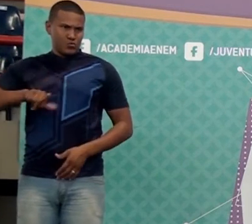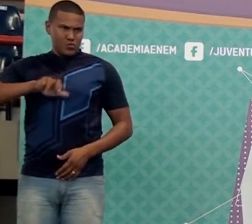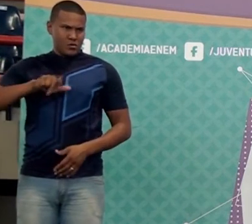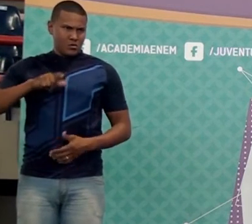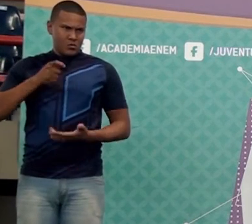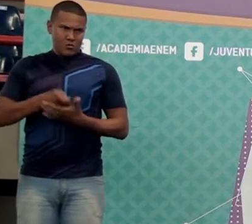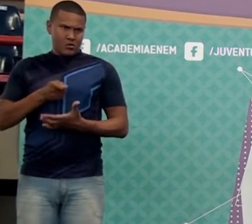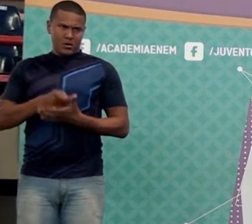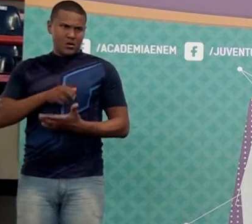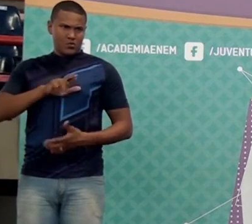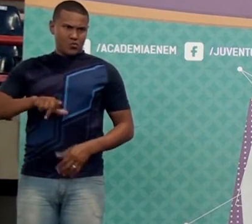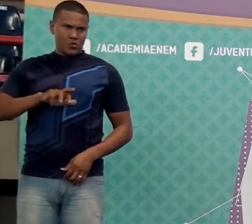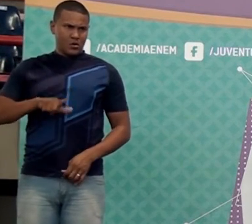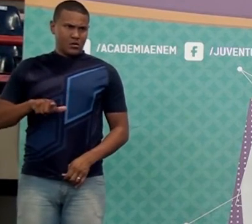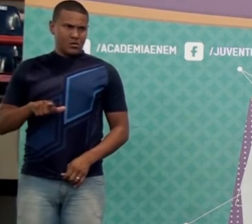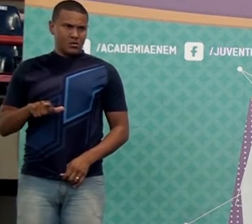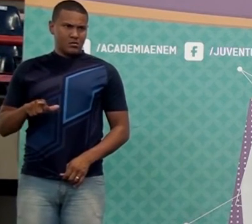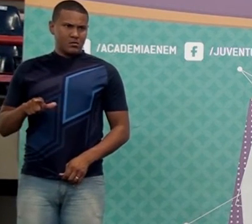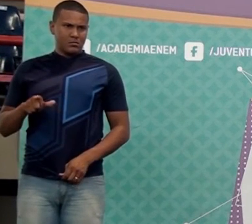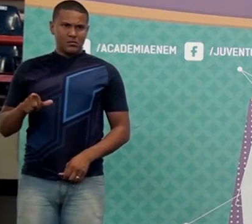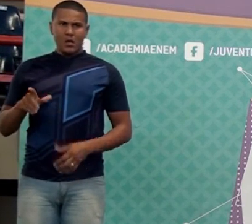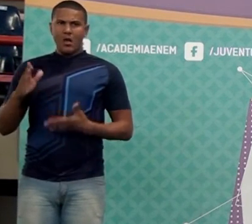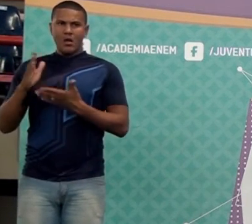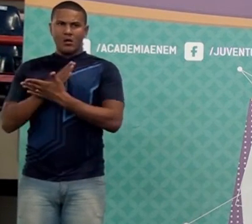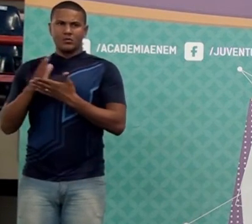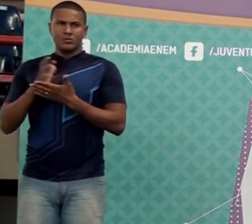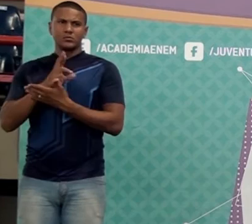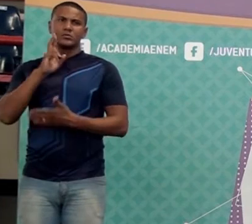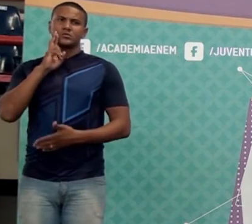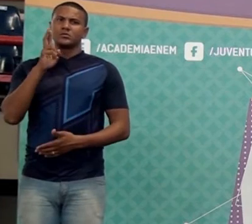mas não precisa pagar, não. Tem restaurante que não cobra os 10%. Né? Não é obrigado.